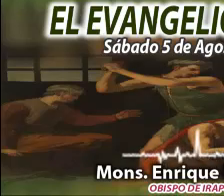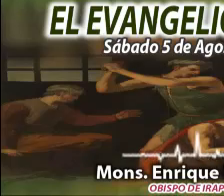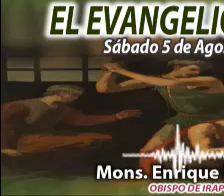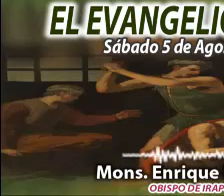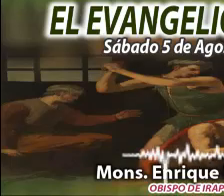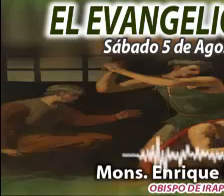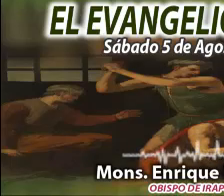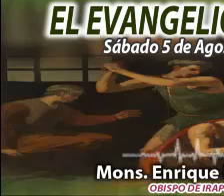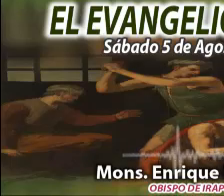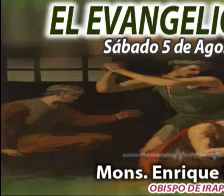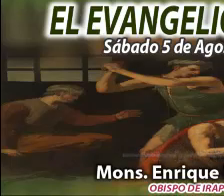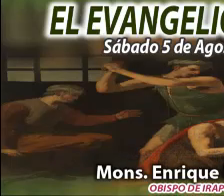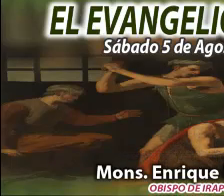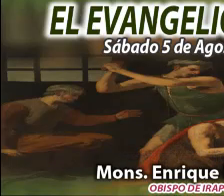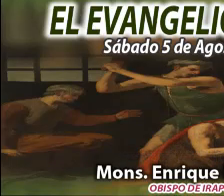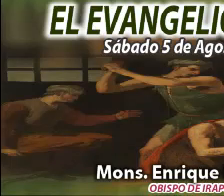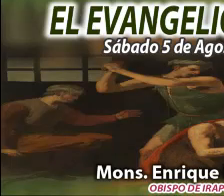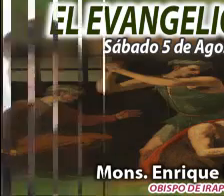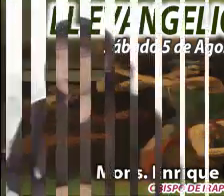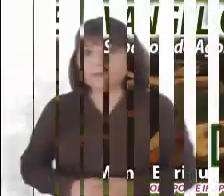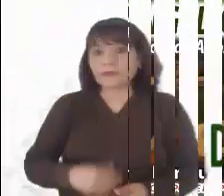acompáñame.